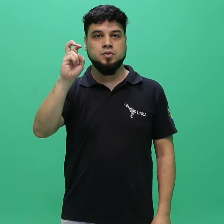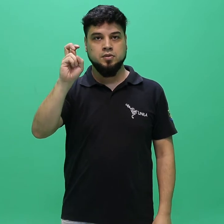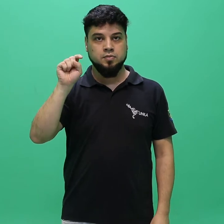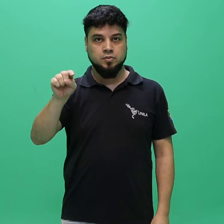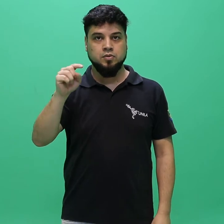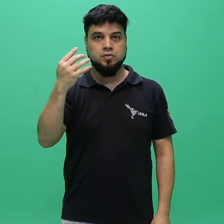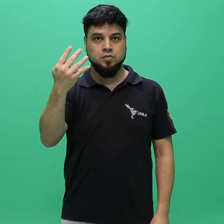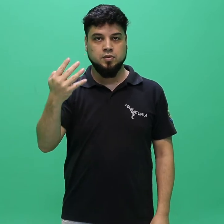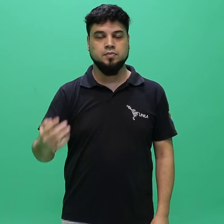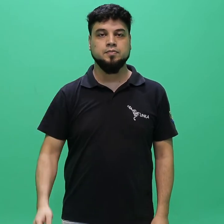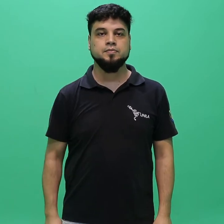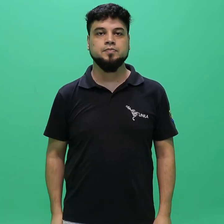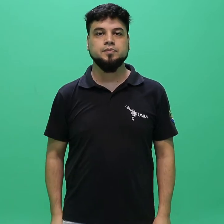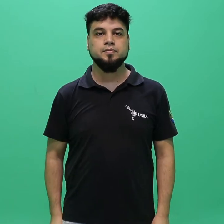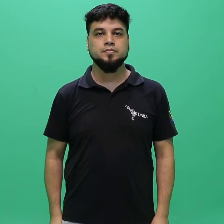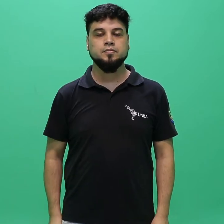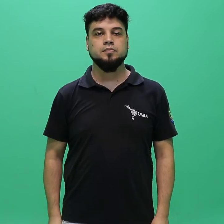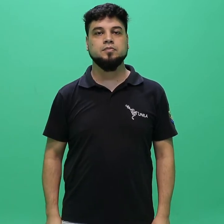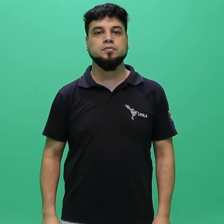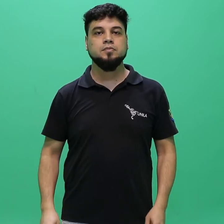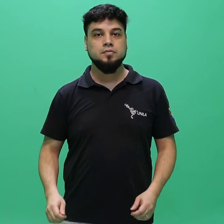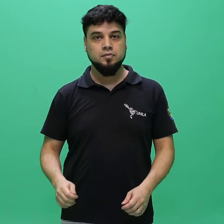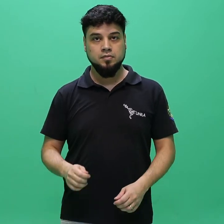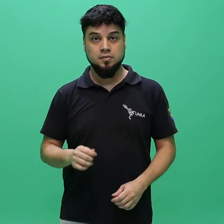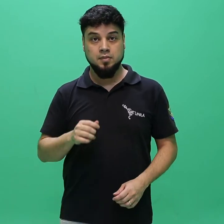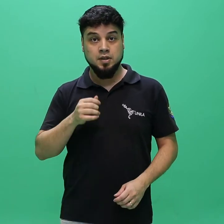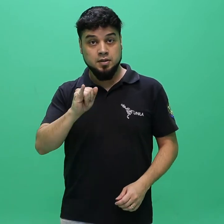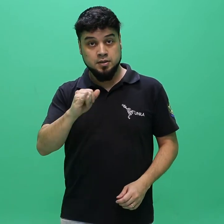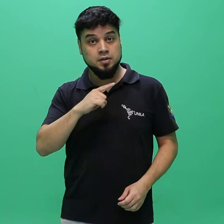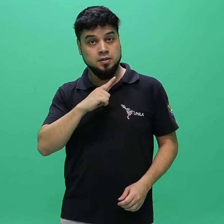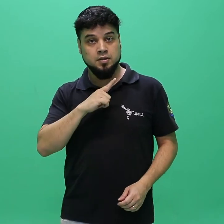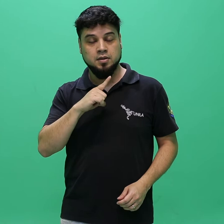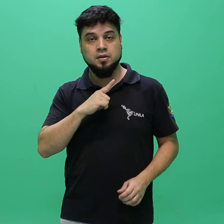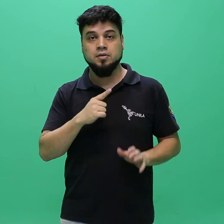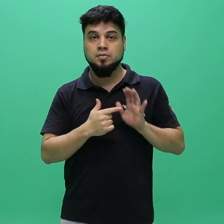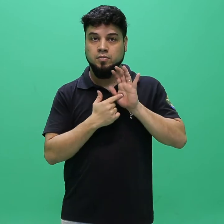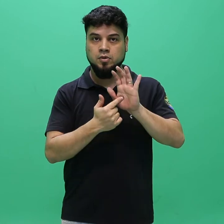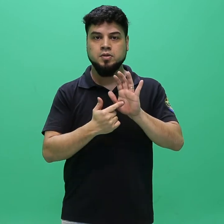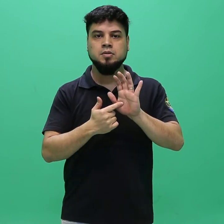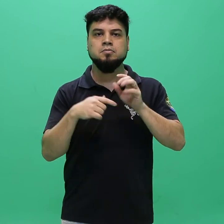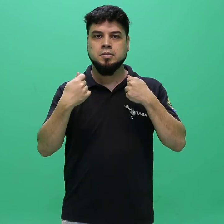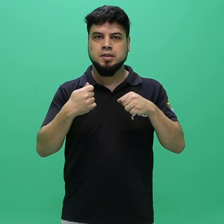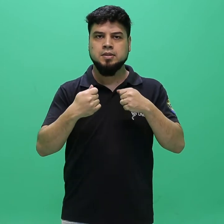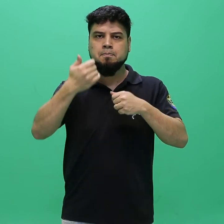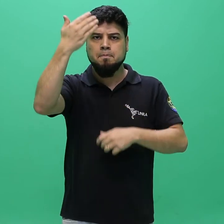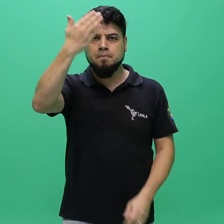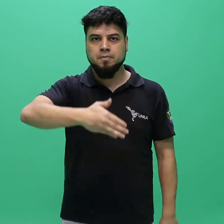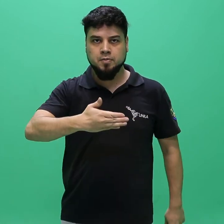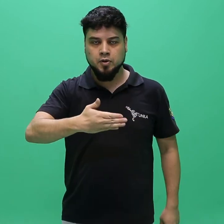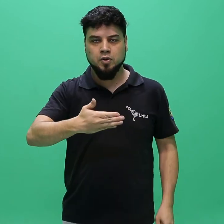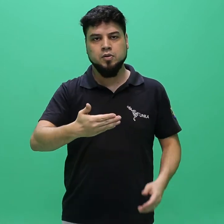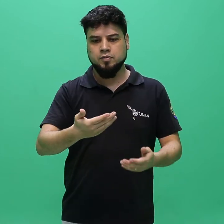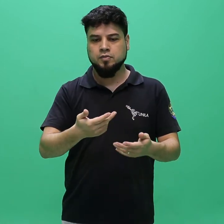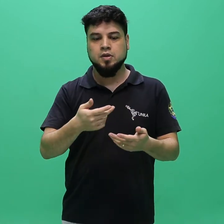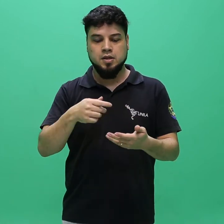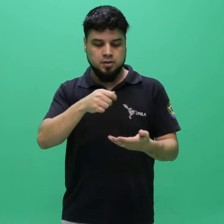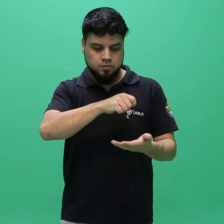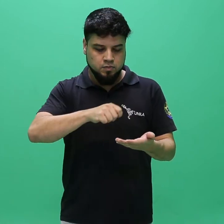curricular em questão. 5.5.4. Nos